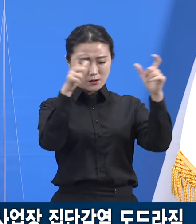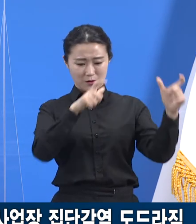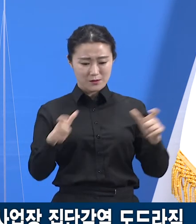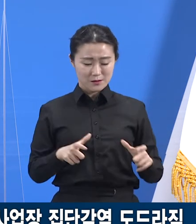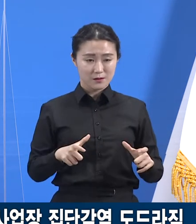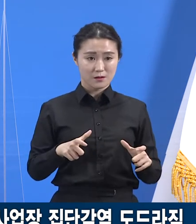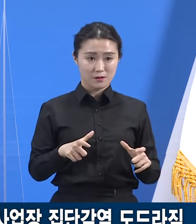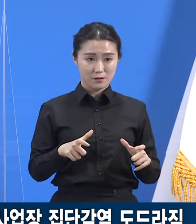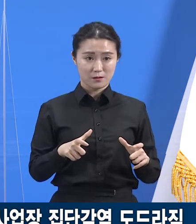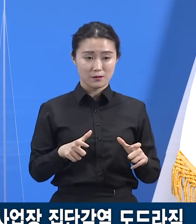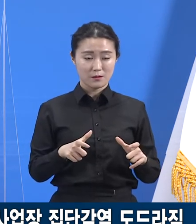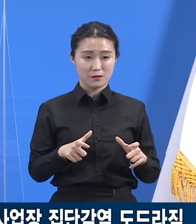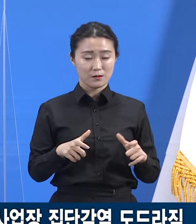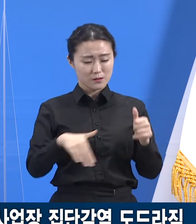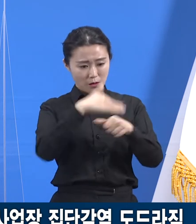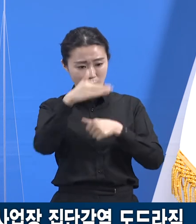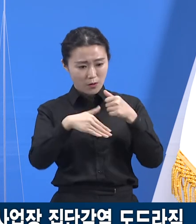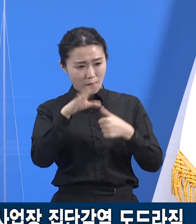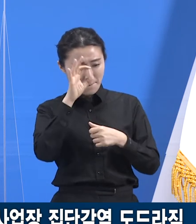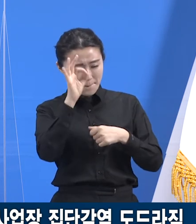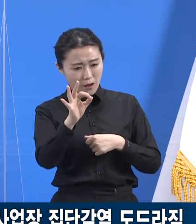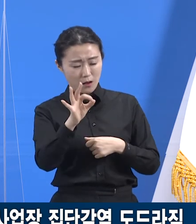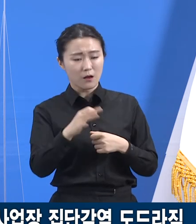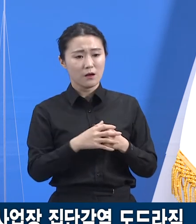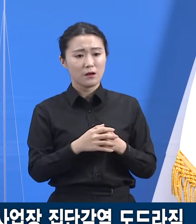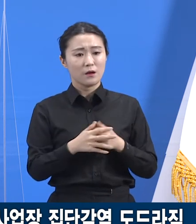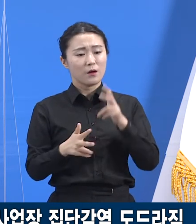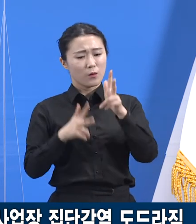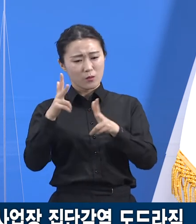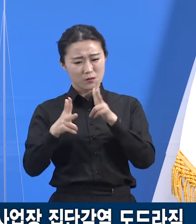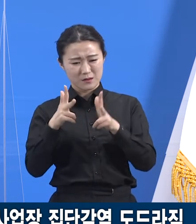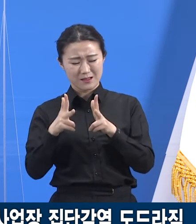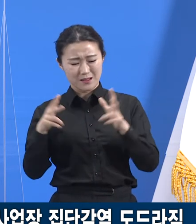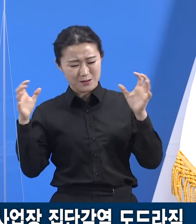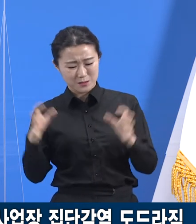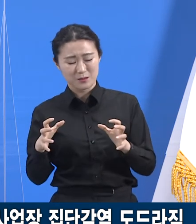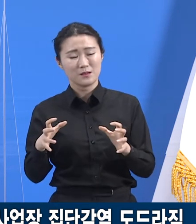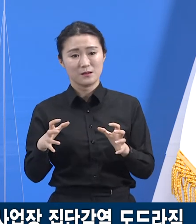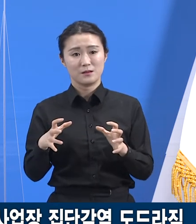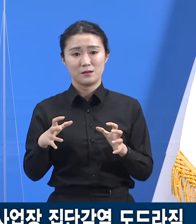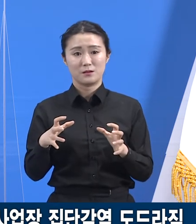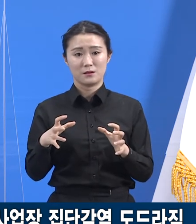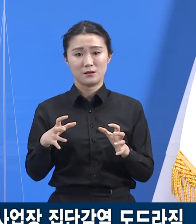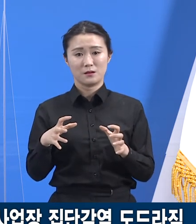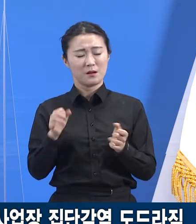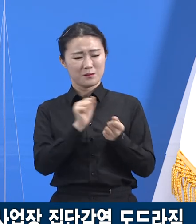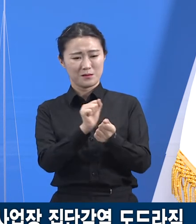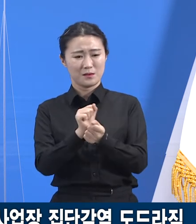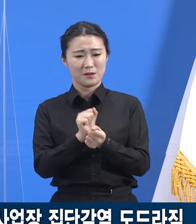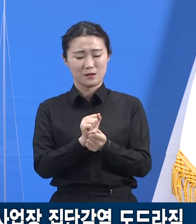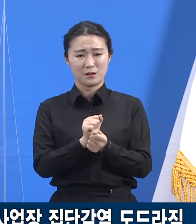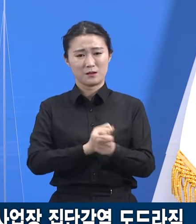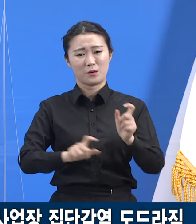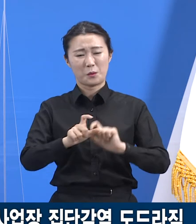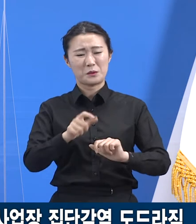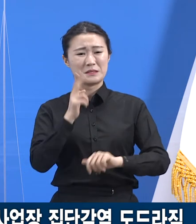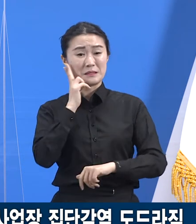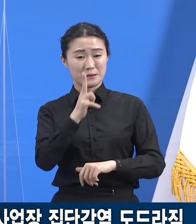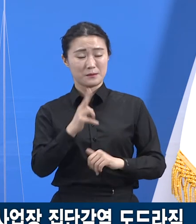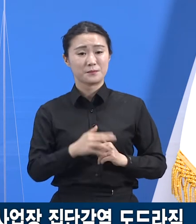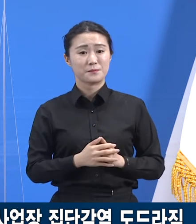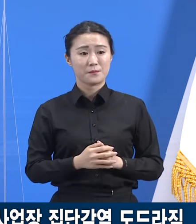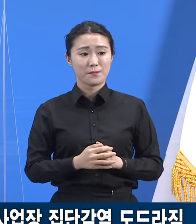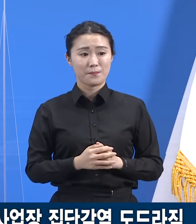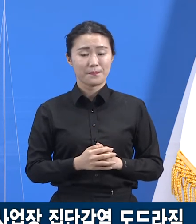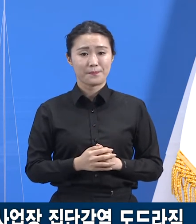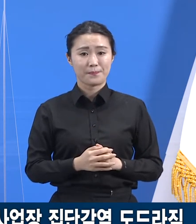집단 감염의 경향을 뚜렷이 확인할 수 있습니다. 같은 기간 경기도의 사업장 관련 집단 감염